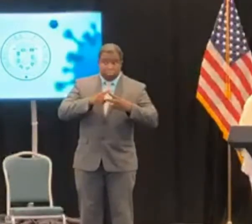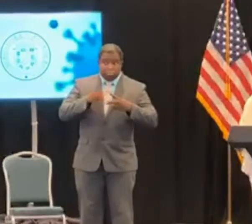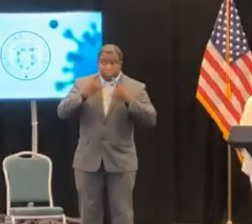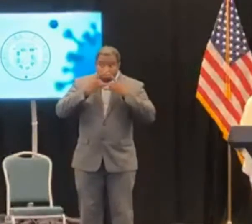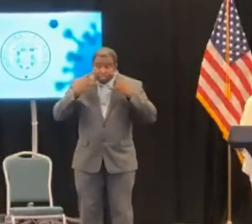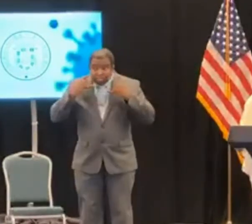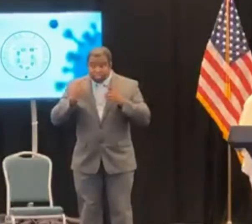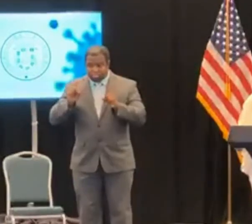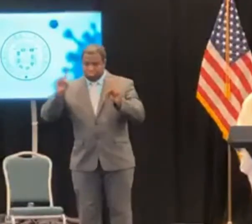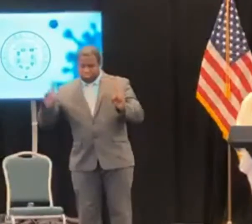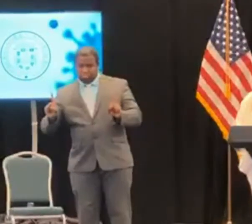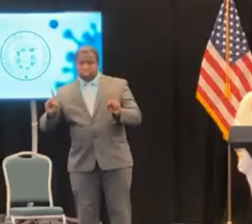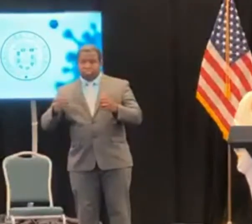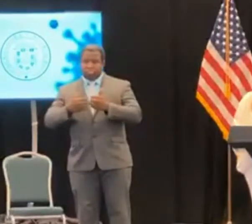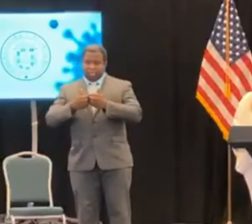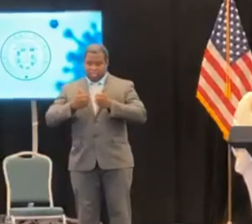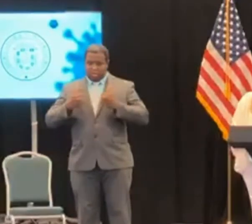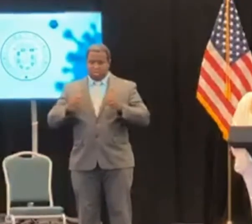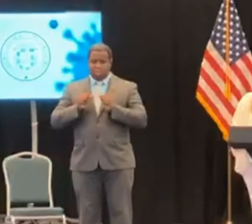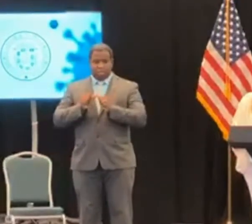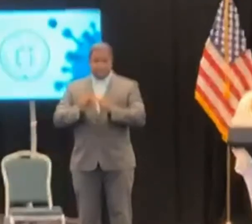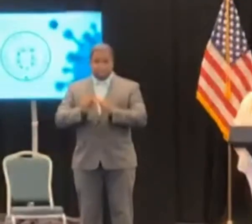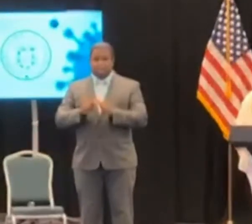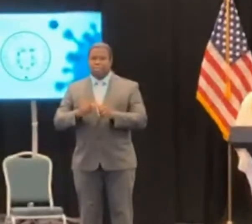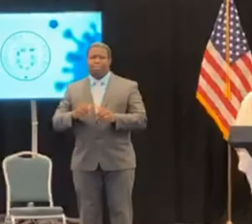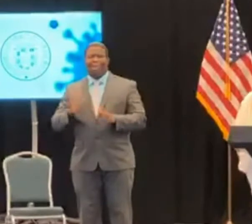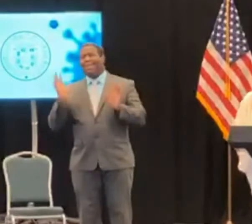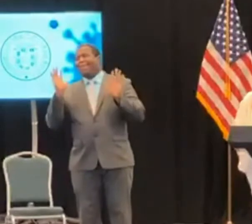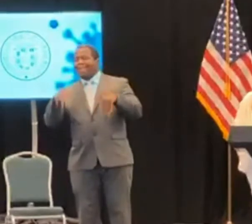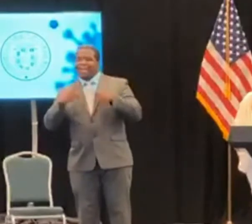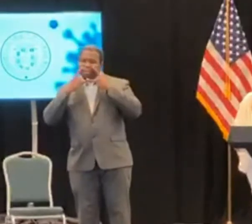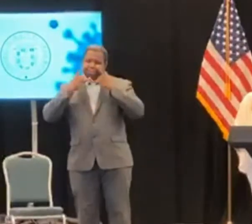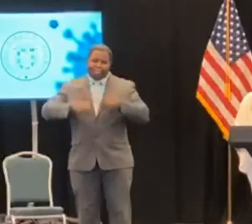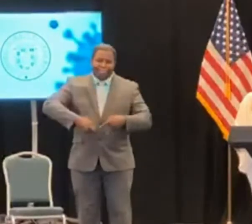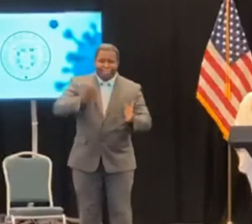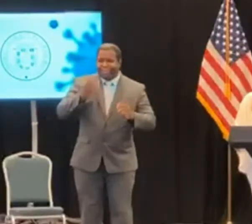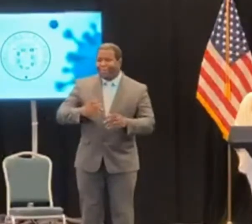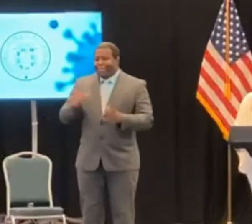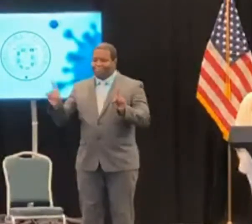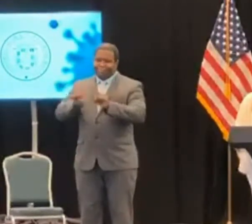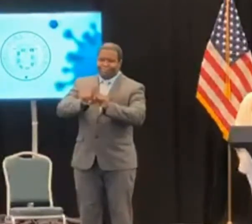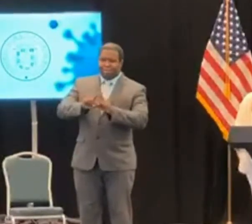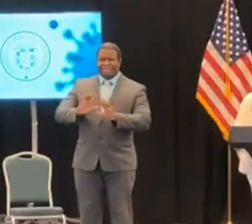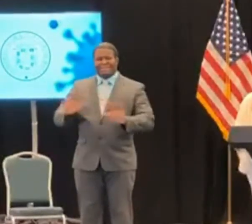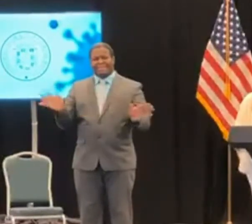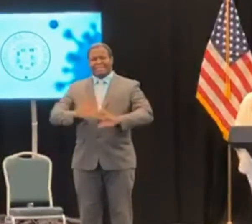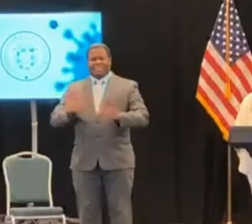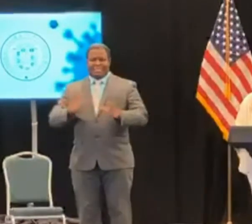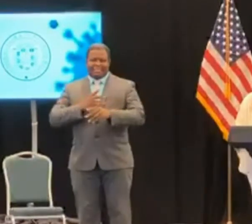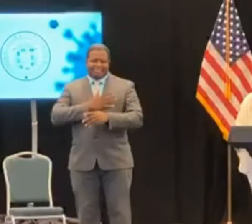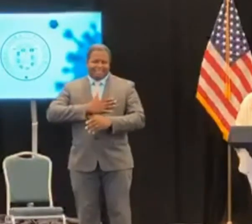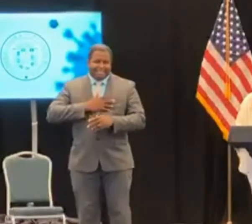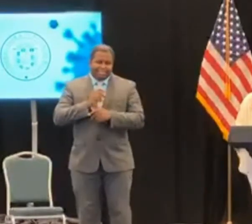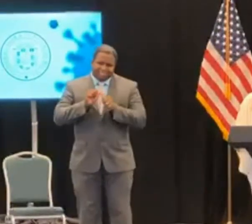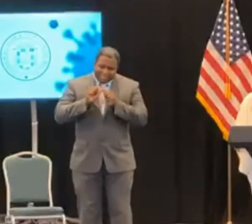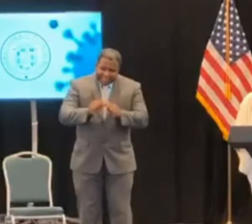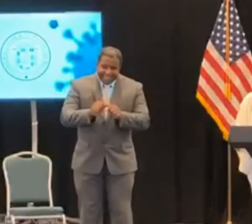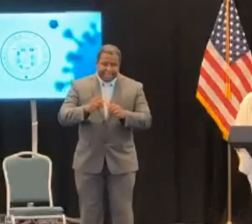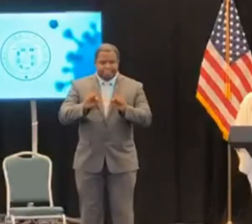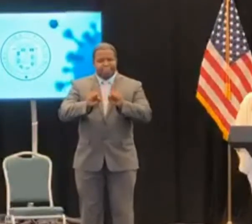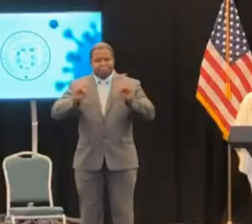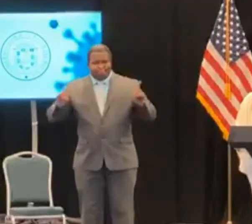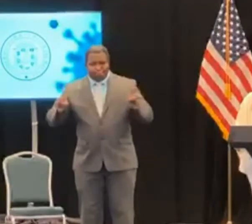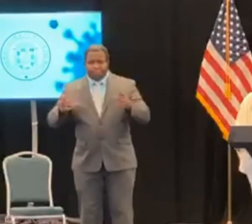seres queridos. Bajo nuestro liderato en el gobierno, hemos logrado salvar vidas con las medidas establecidas,